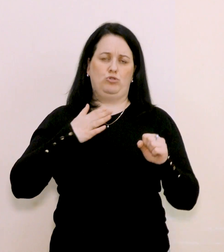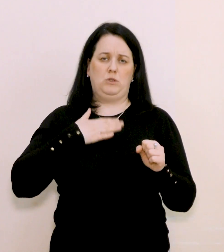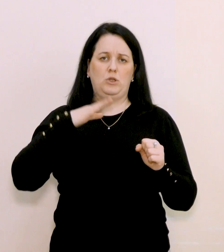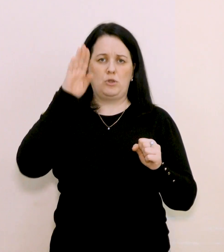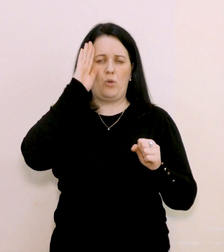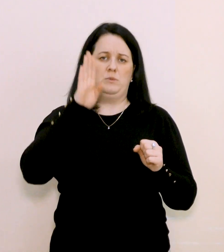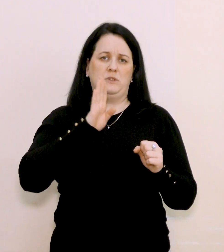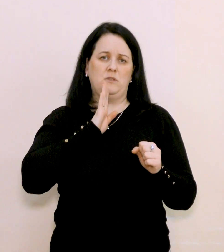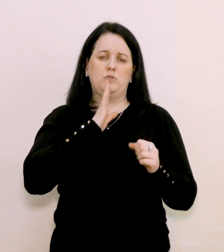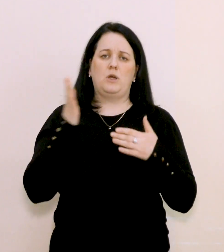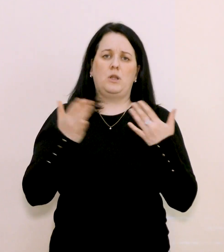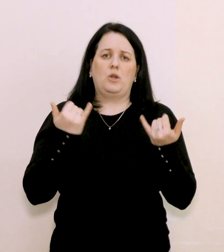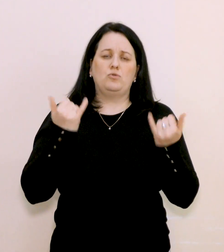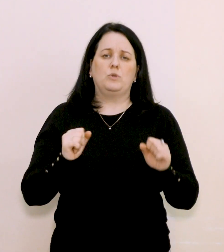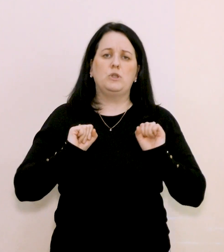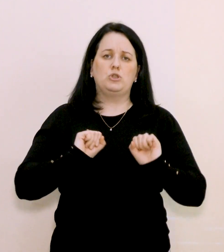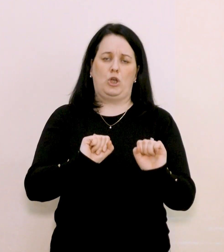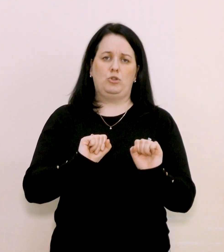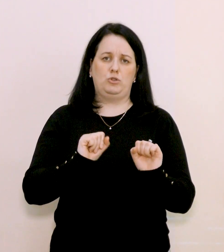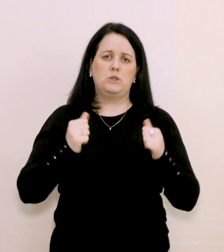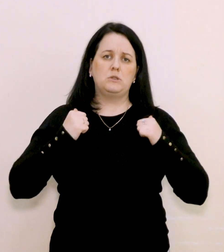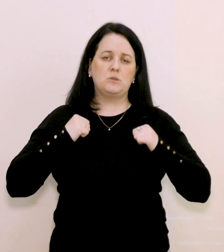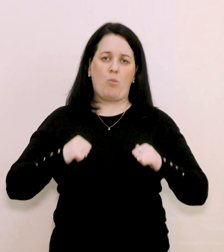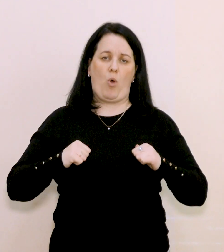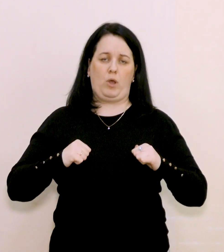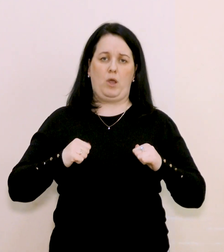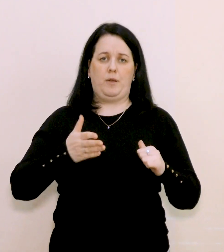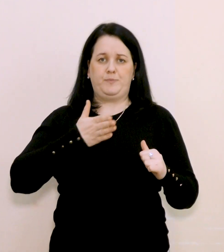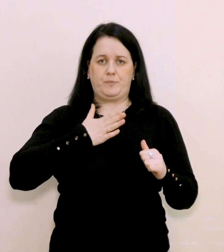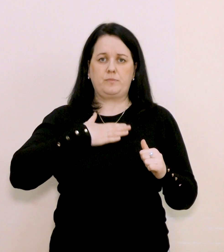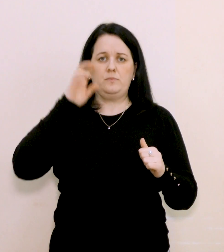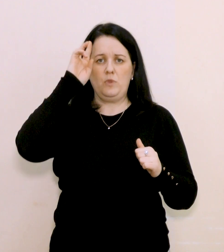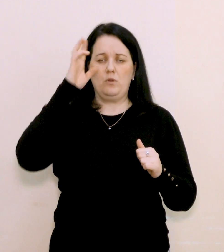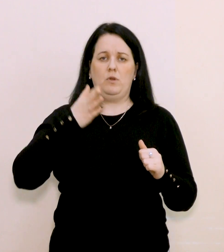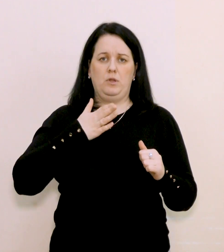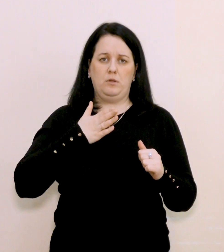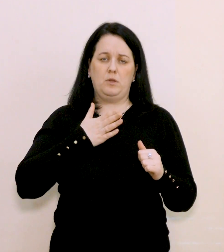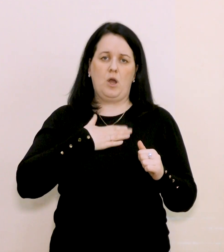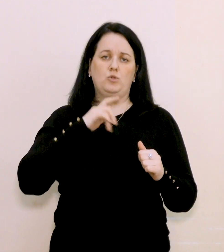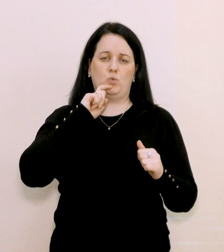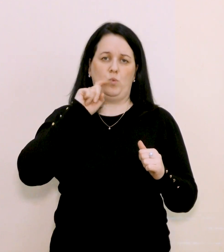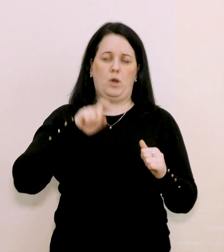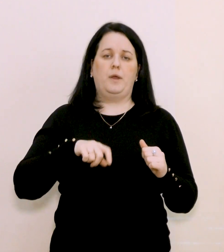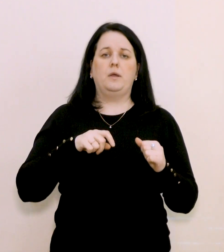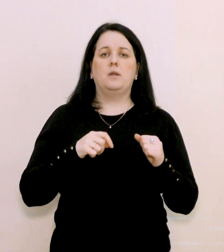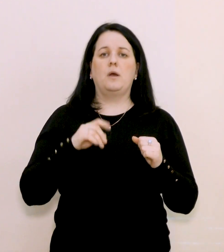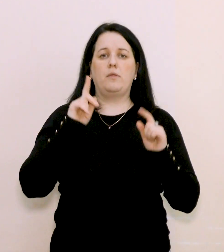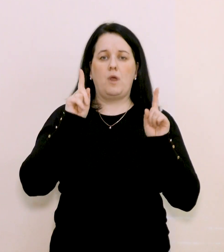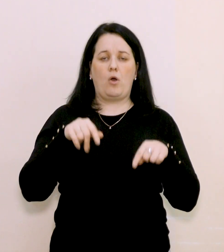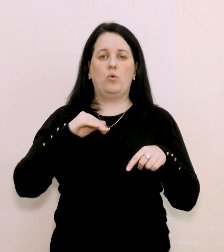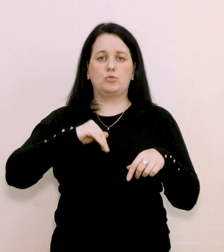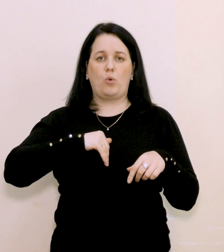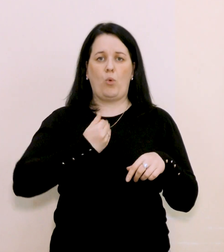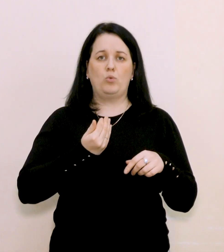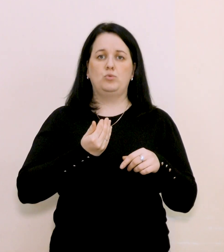дівчата, які сьогодні захищають спокій нашої держави, нашої України. Також